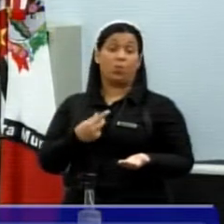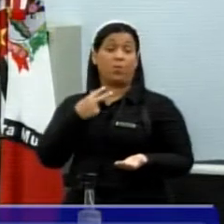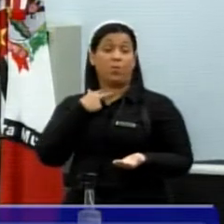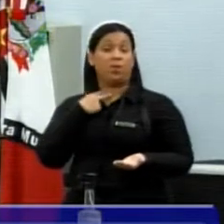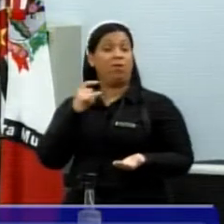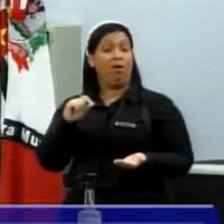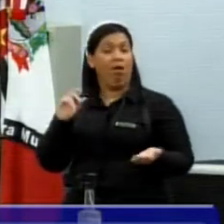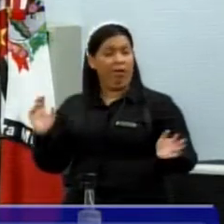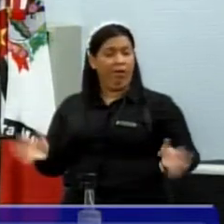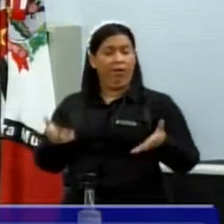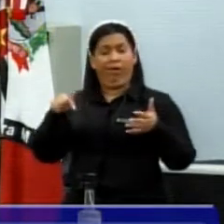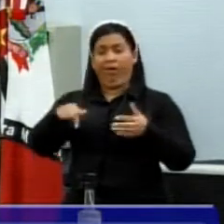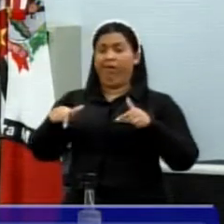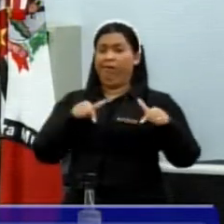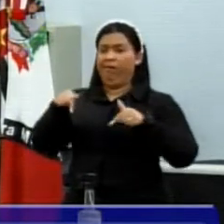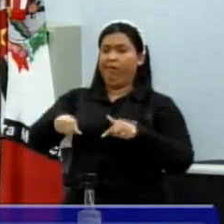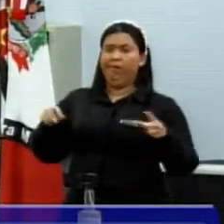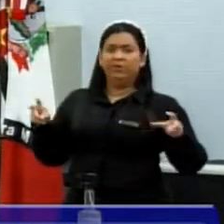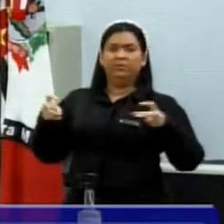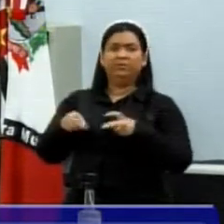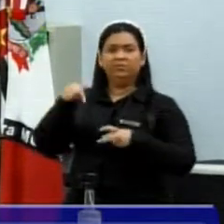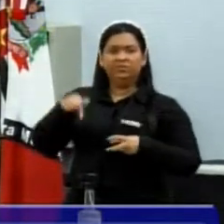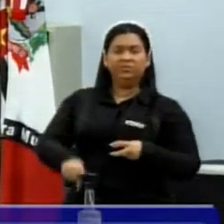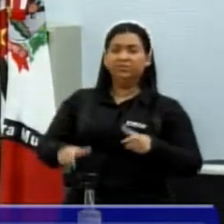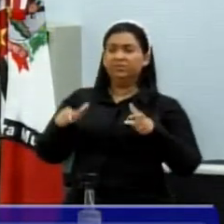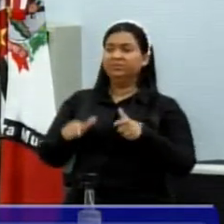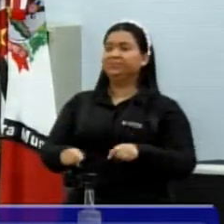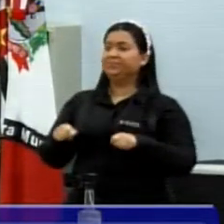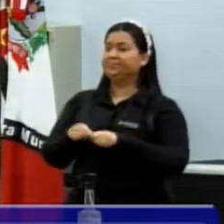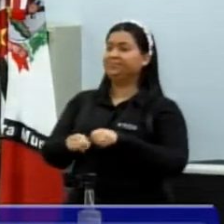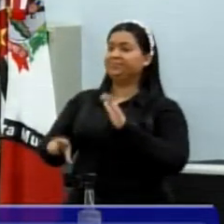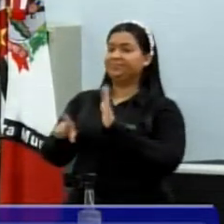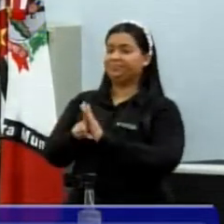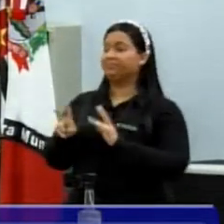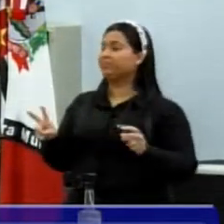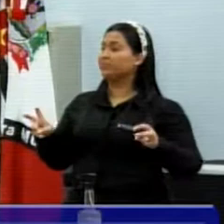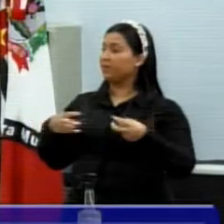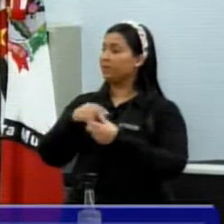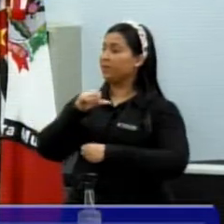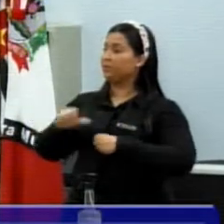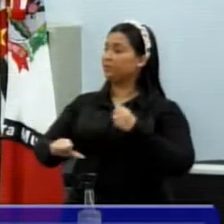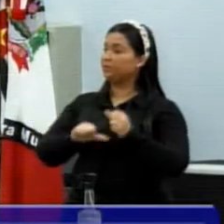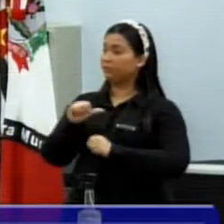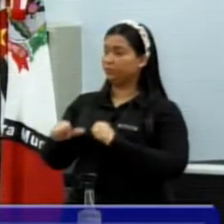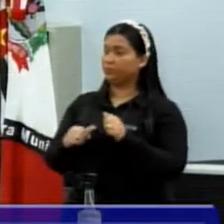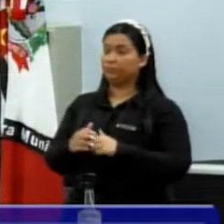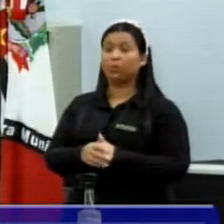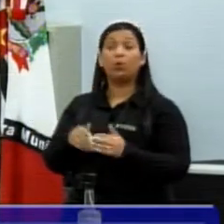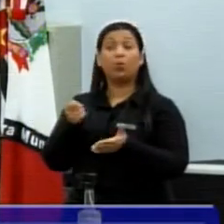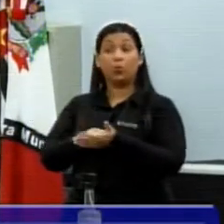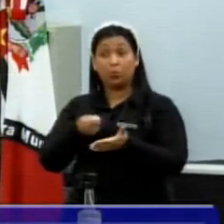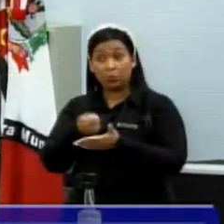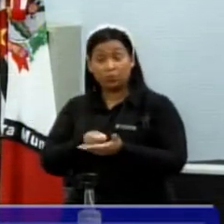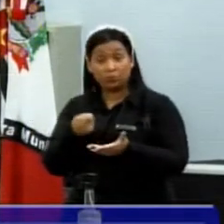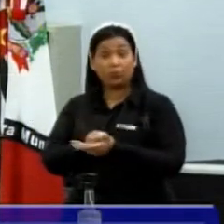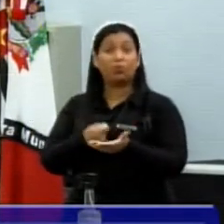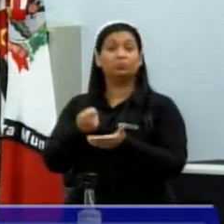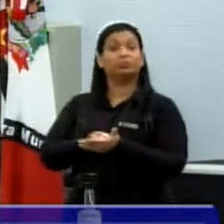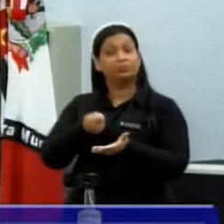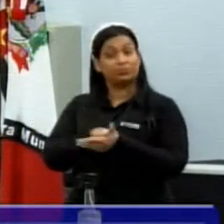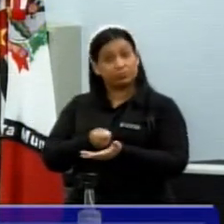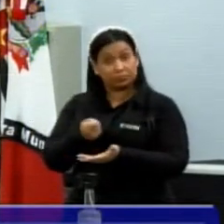enaltecer o trabalho dessa casa, dessa casa de leis, da Câmara Municipal, que lutou muito pela troca, foi